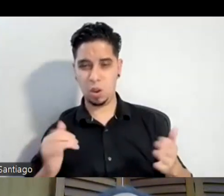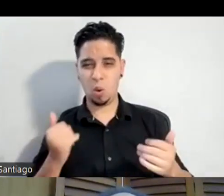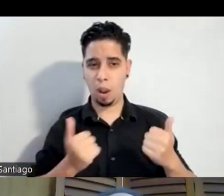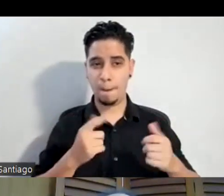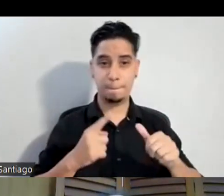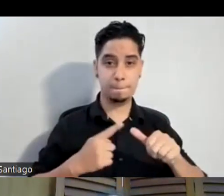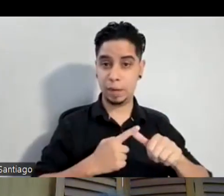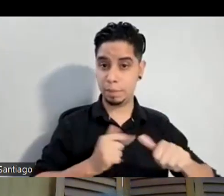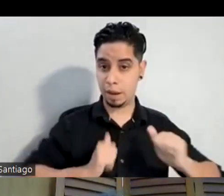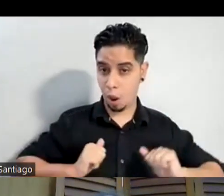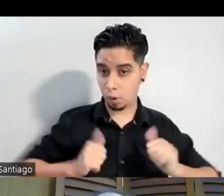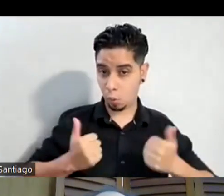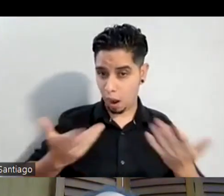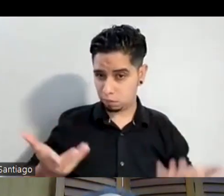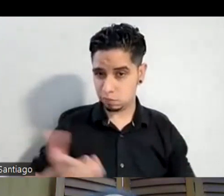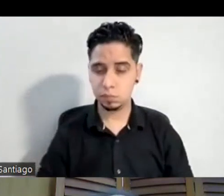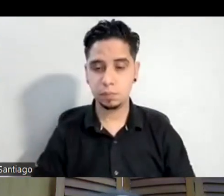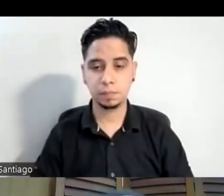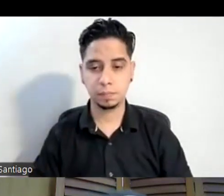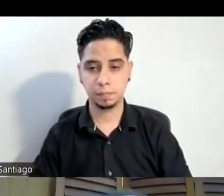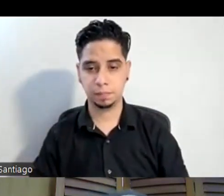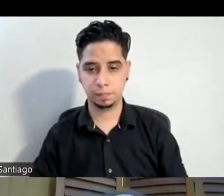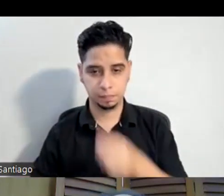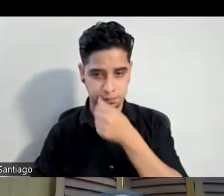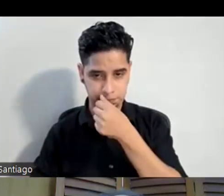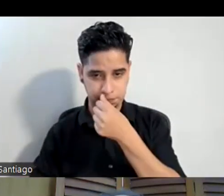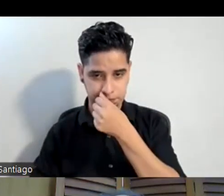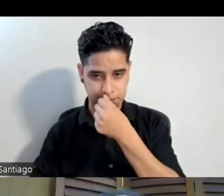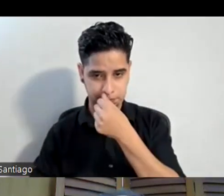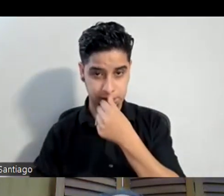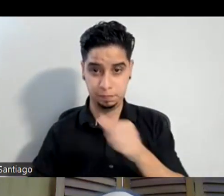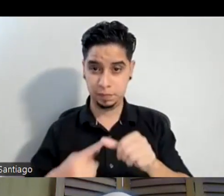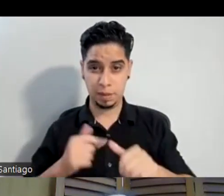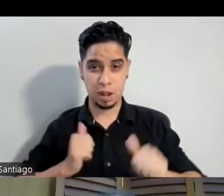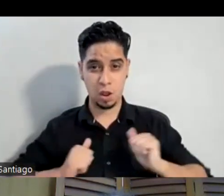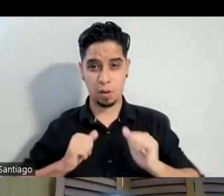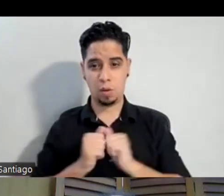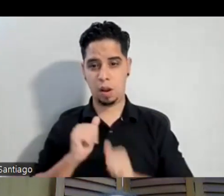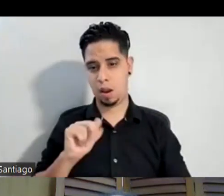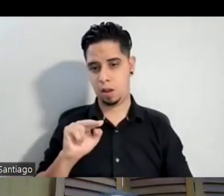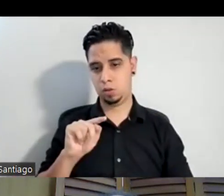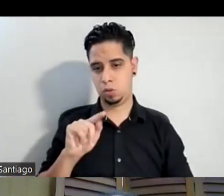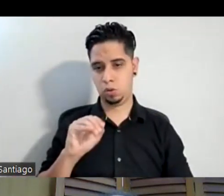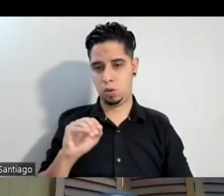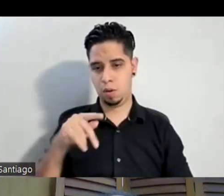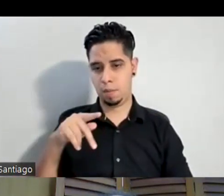obra mi primera obra de teatro fue con Antonio Pantoja e hicimos como una adaptación de Roxy